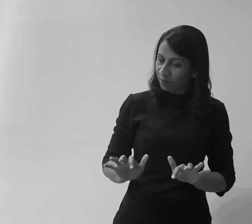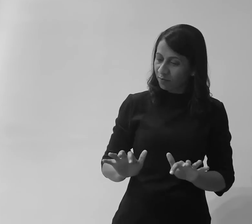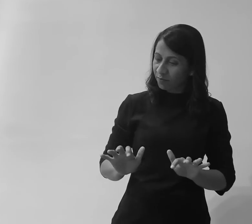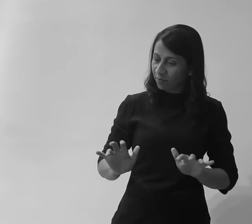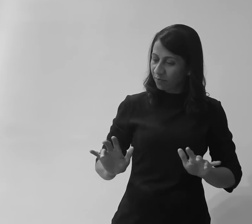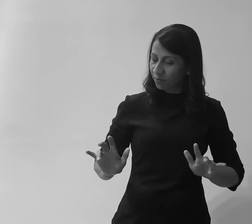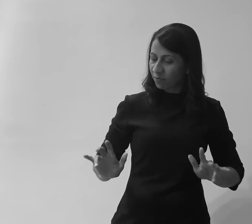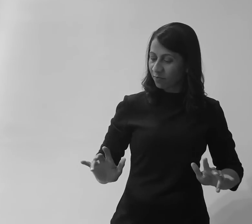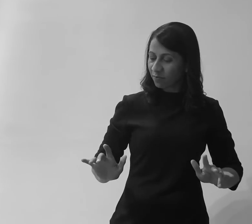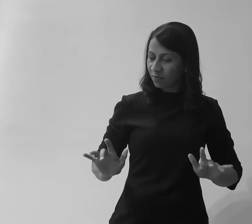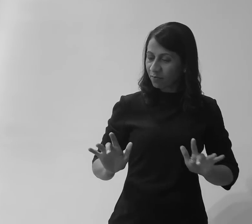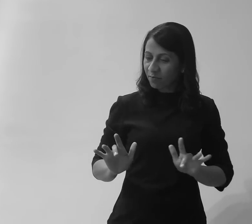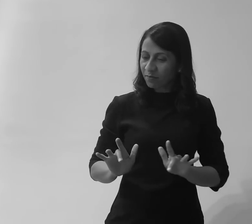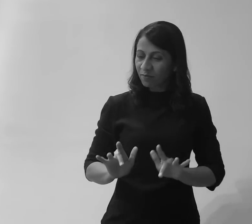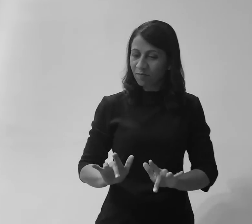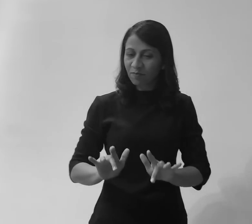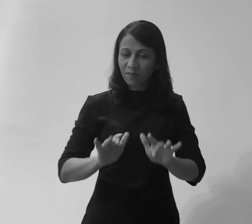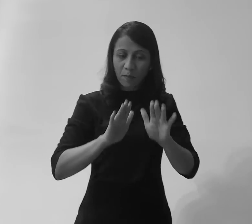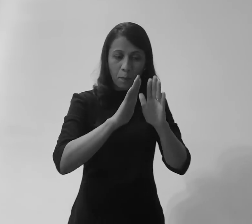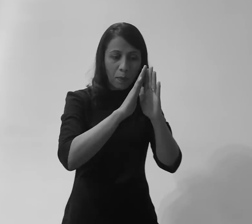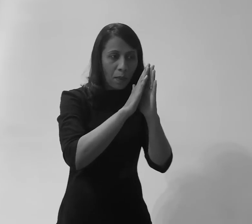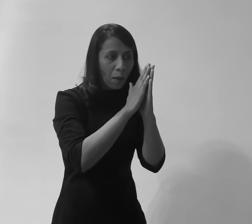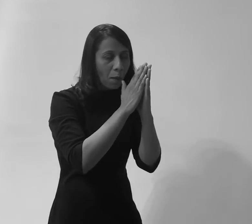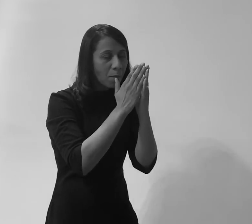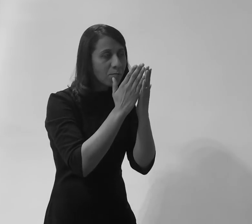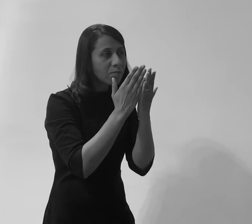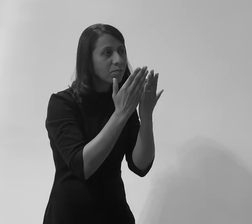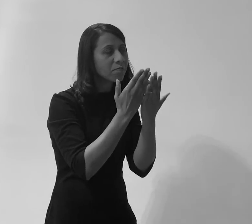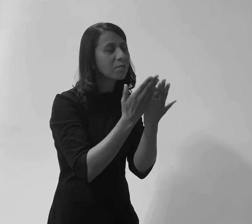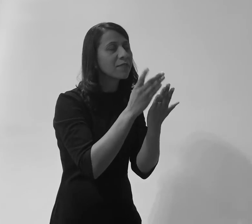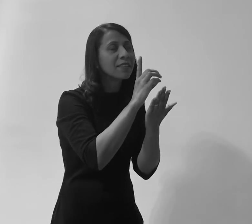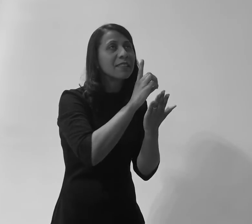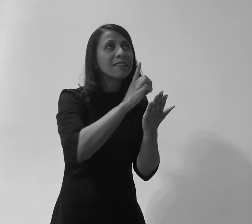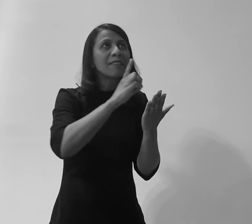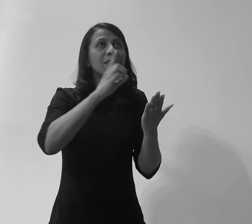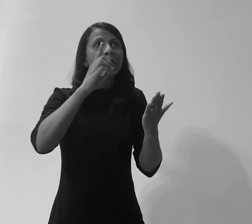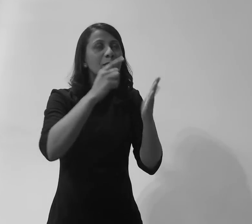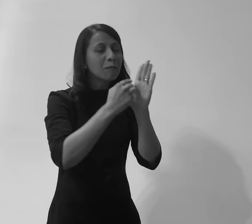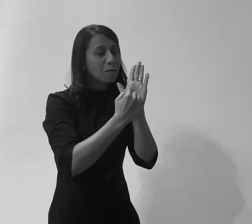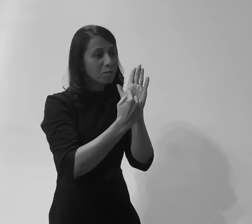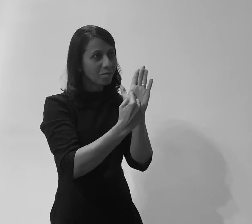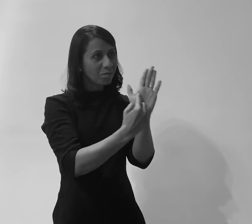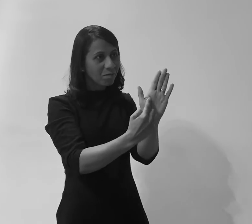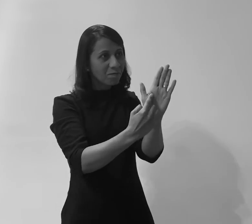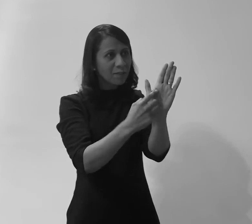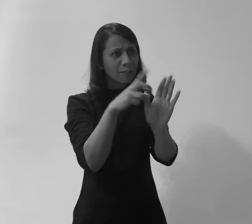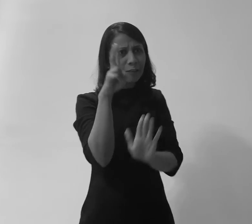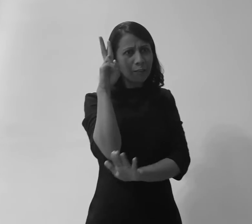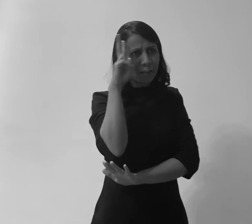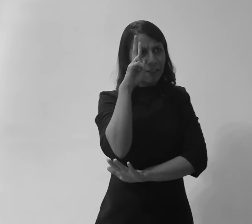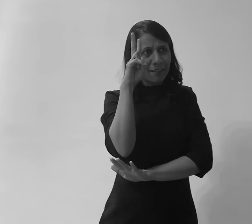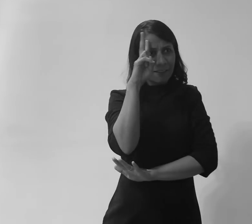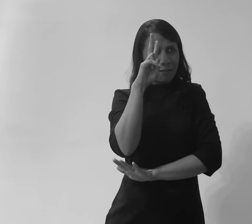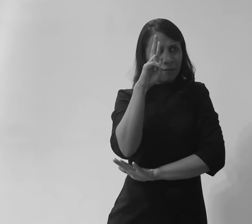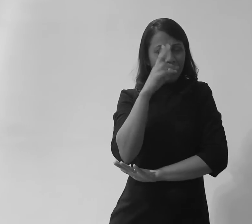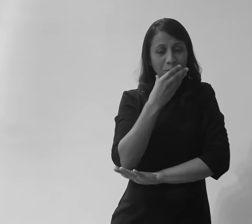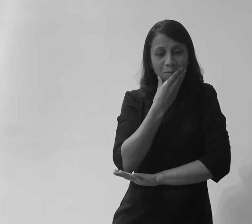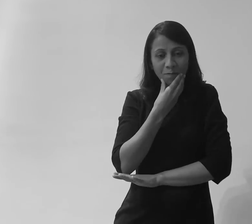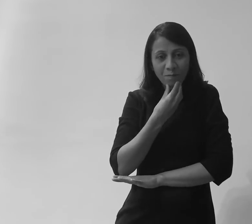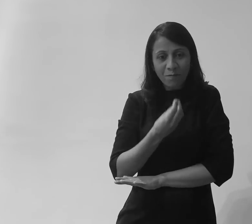Minha mão és Minha Minha mão,